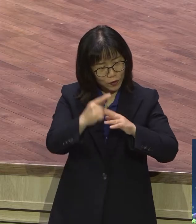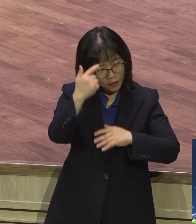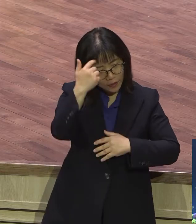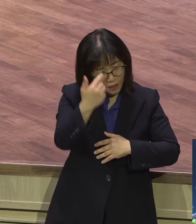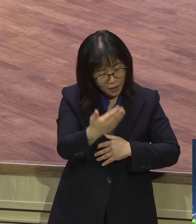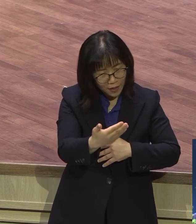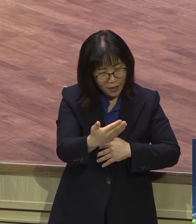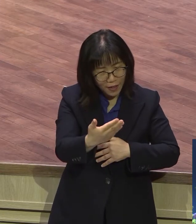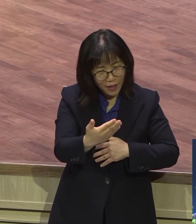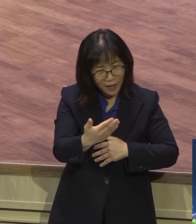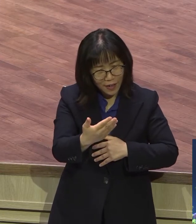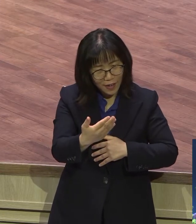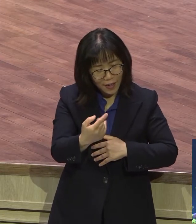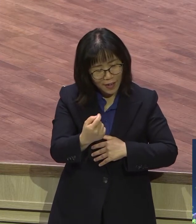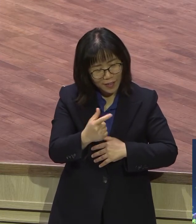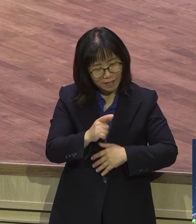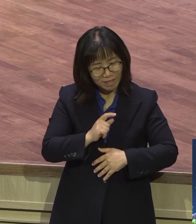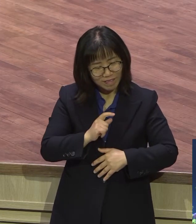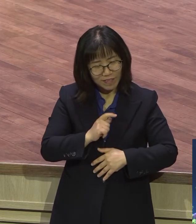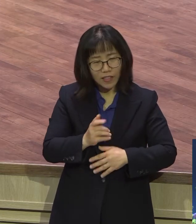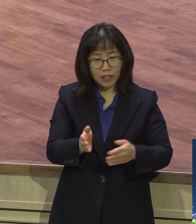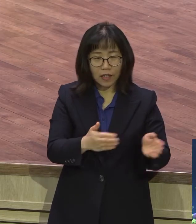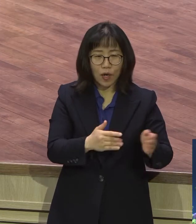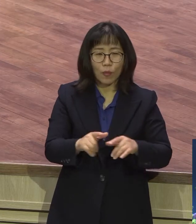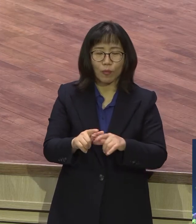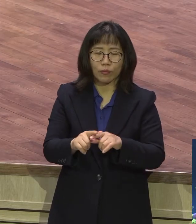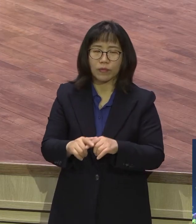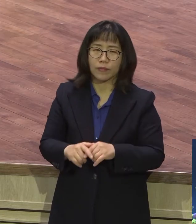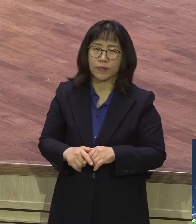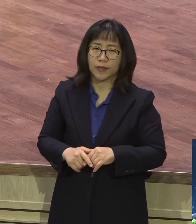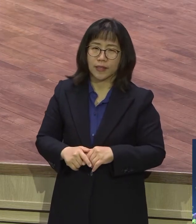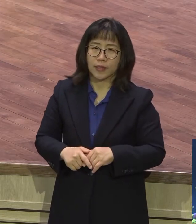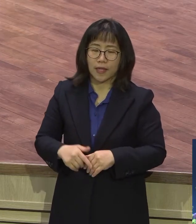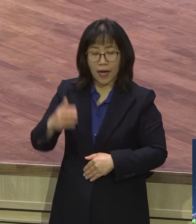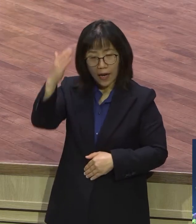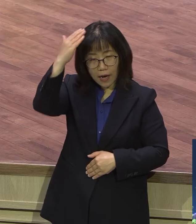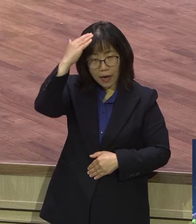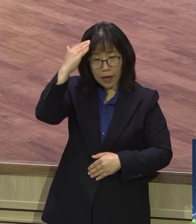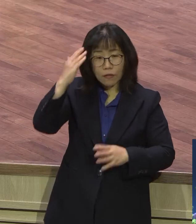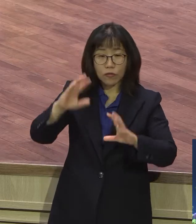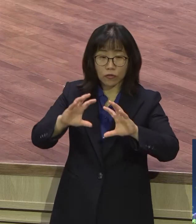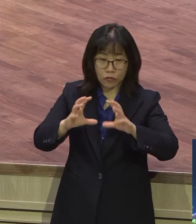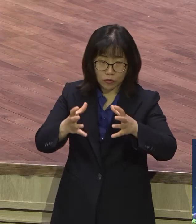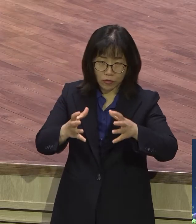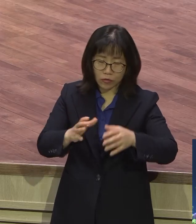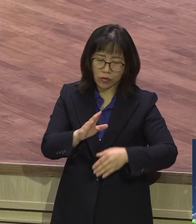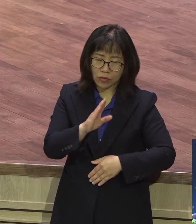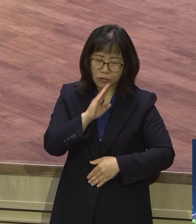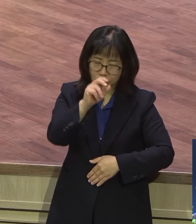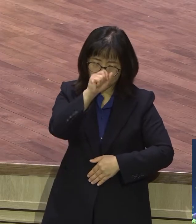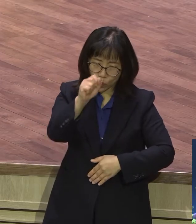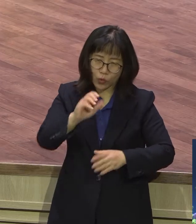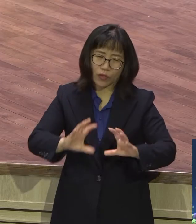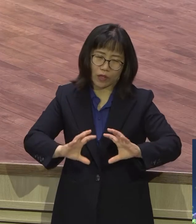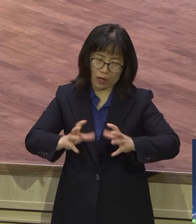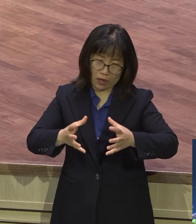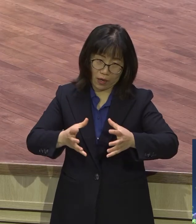일반 사람들이 얼마나 더 그렇겠어요 여러분 우리나라가 보통 나라 아닙니다 뭐 BTS에서 있어서 그런 게 아니고